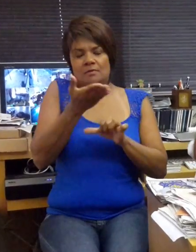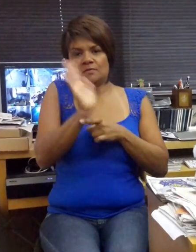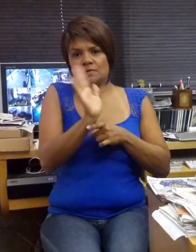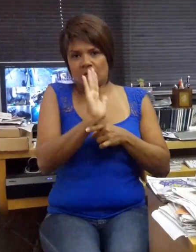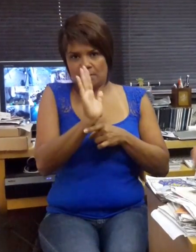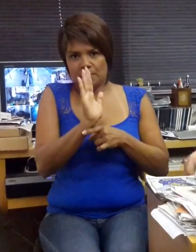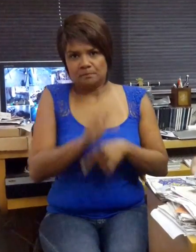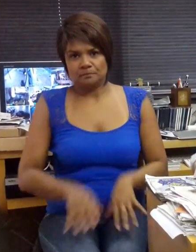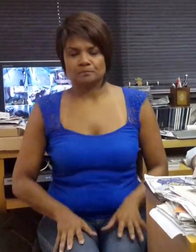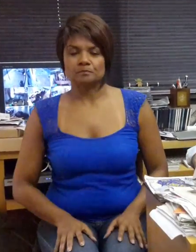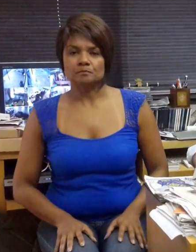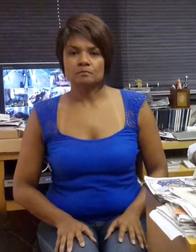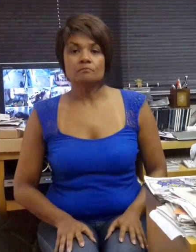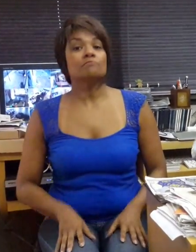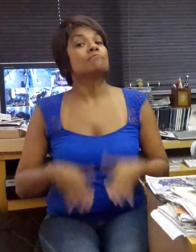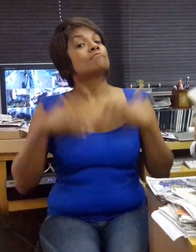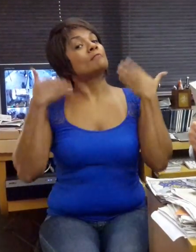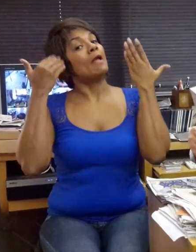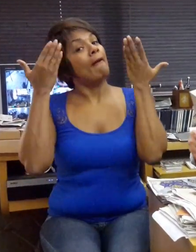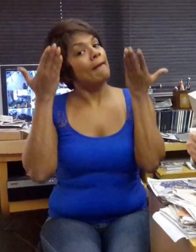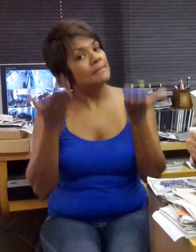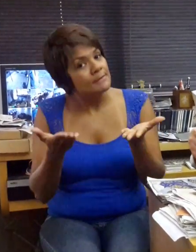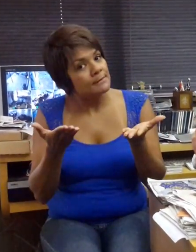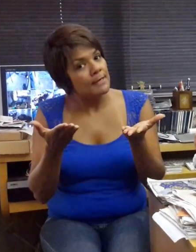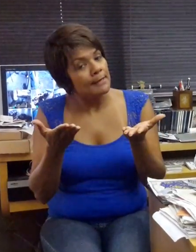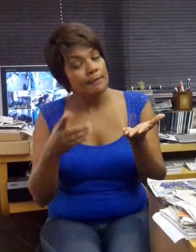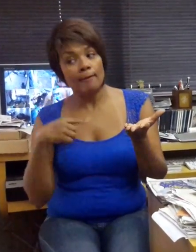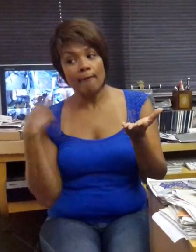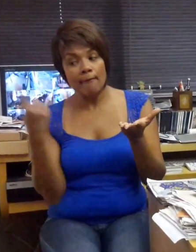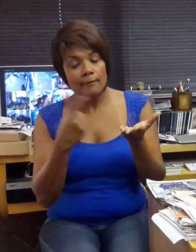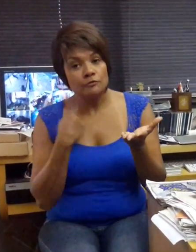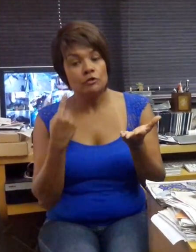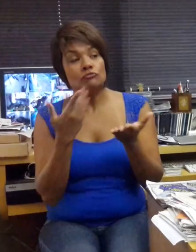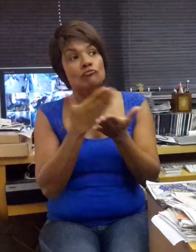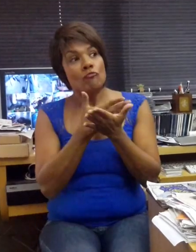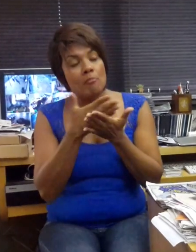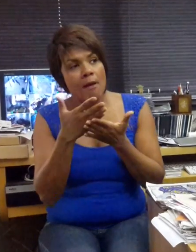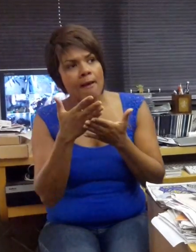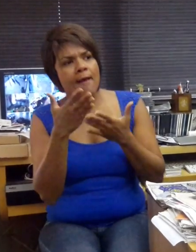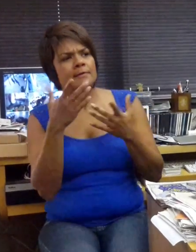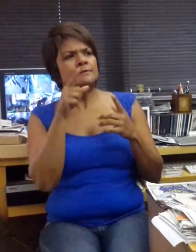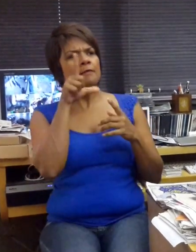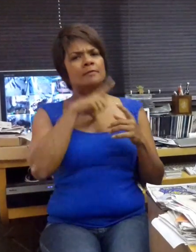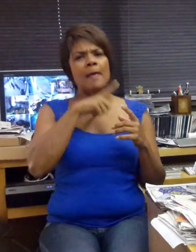É assim que se fabricam muitos acelerados deste mundo.